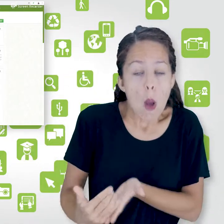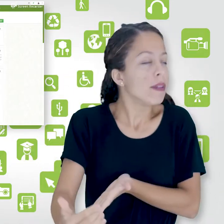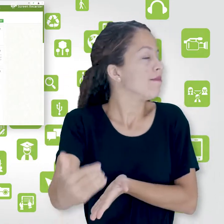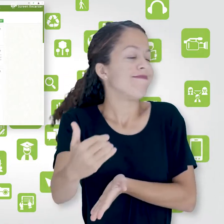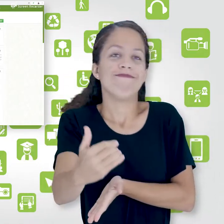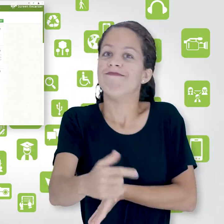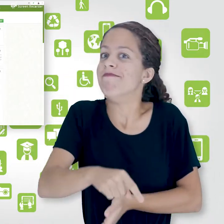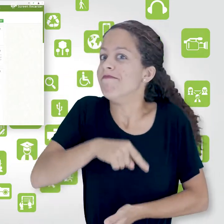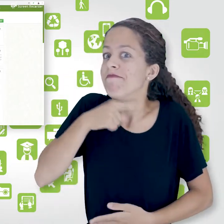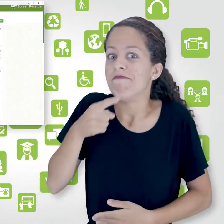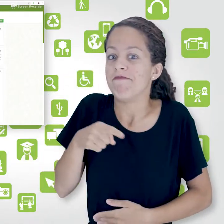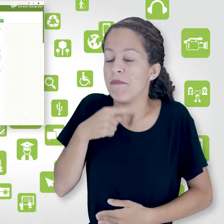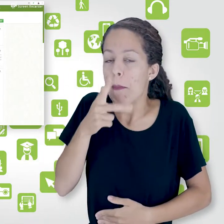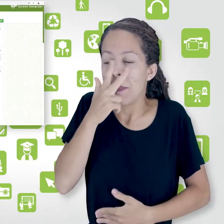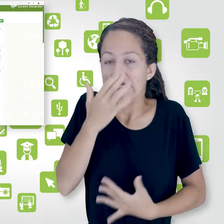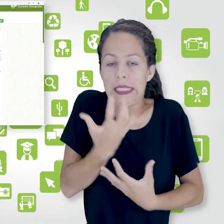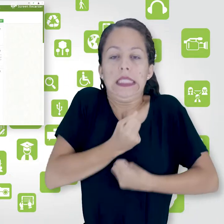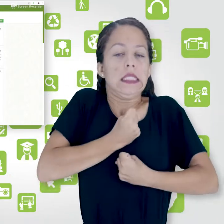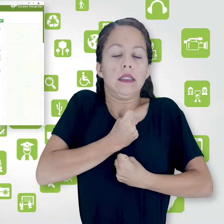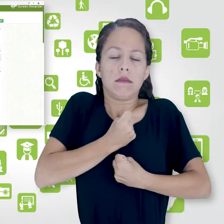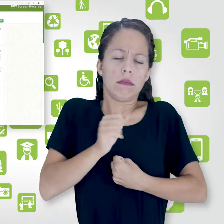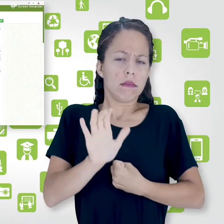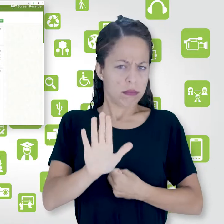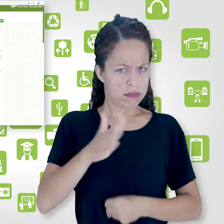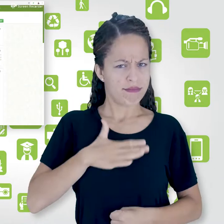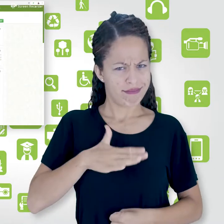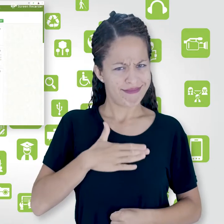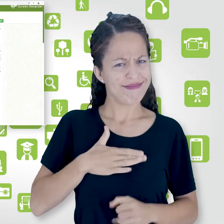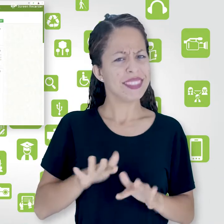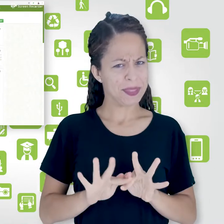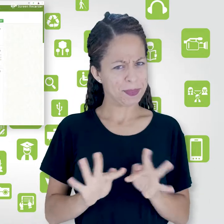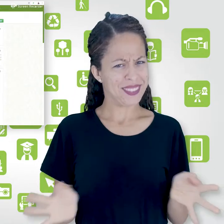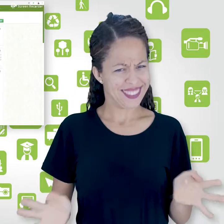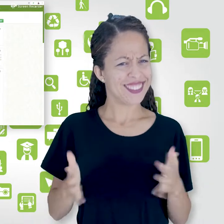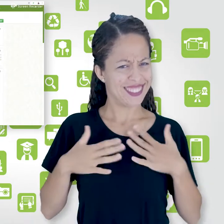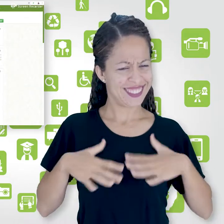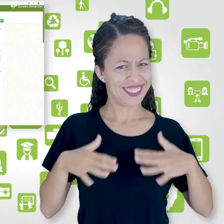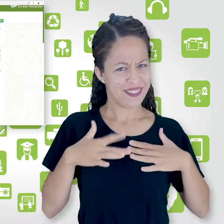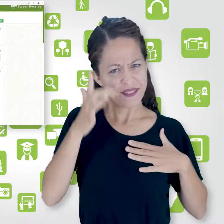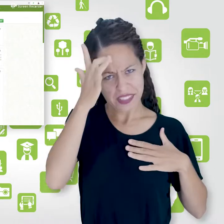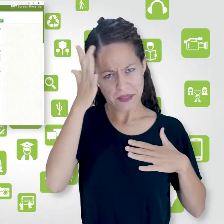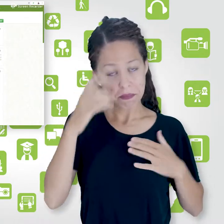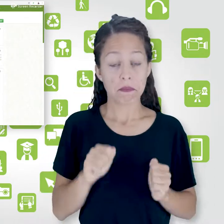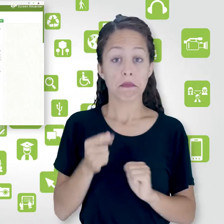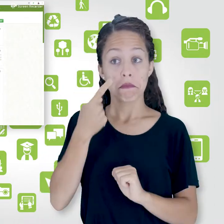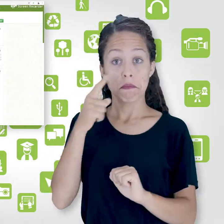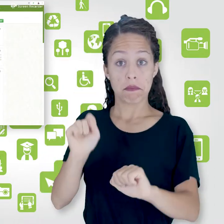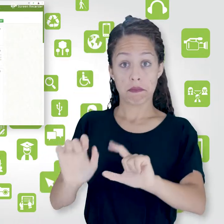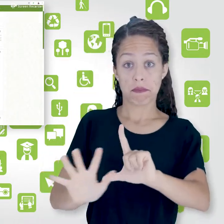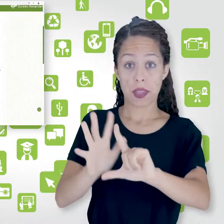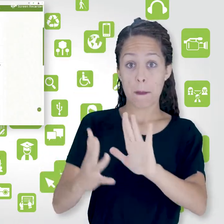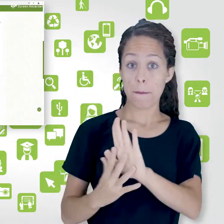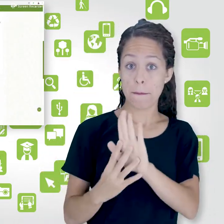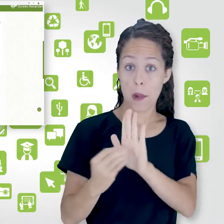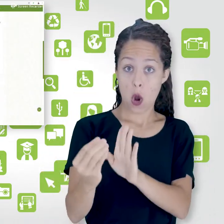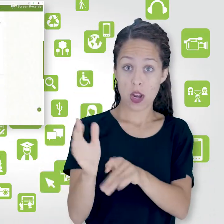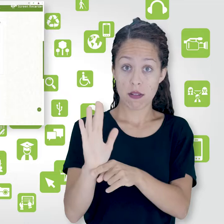Mas é muito simples, veja só. Quando você está em uma sala virtual como essa aqui, que é a sala modelo pra tutoriais, aqui está o conteúdo da